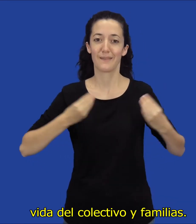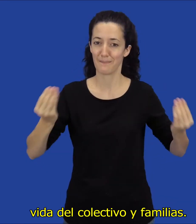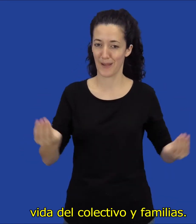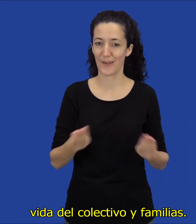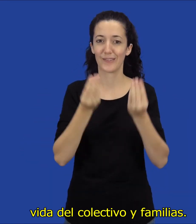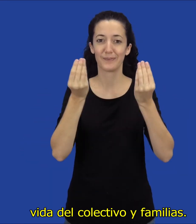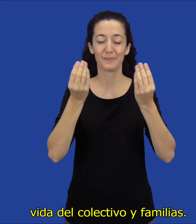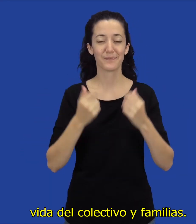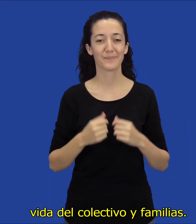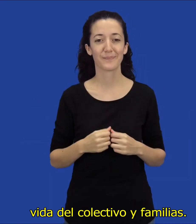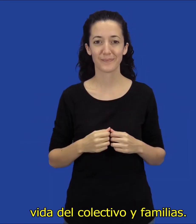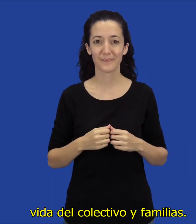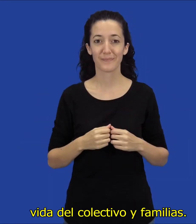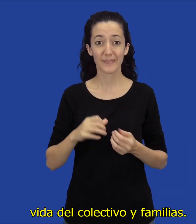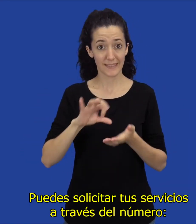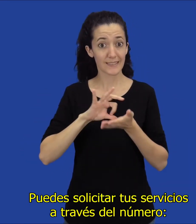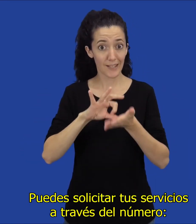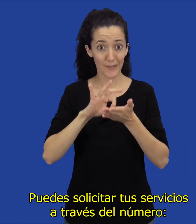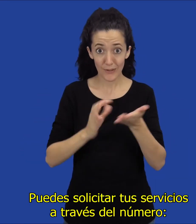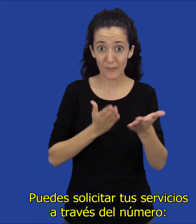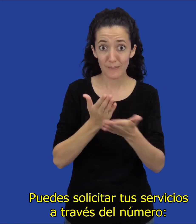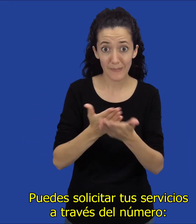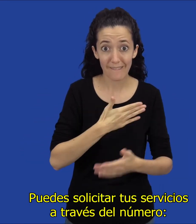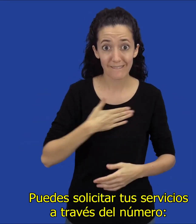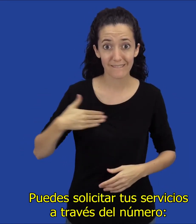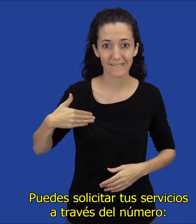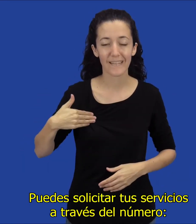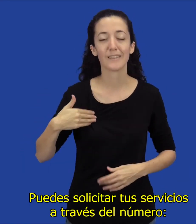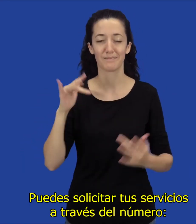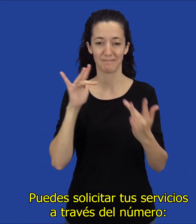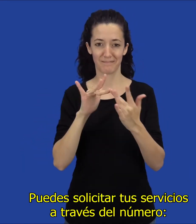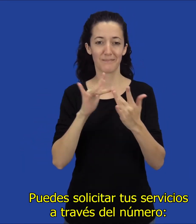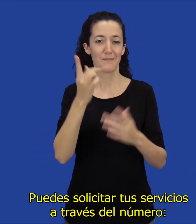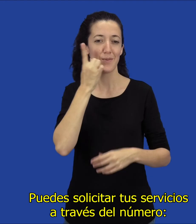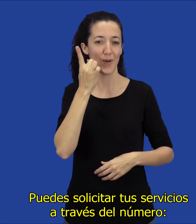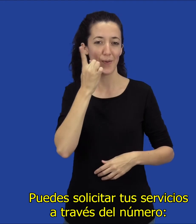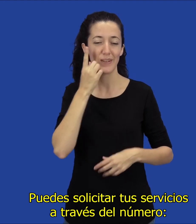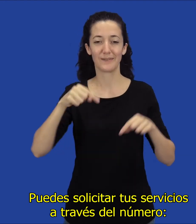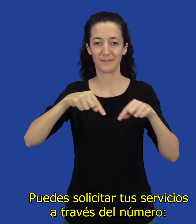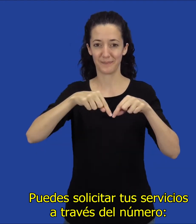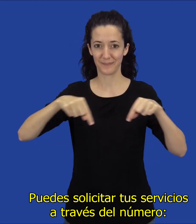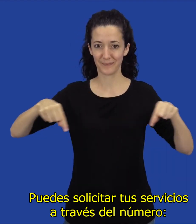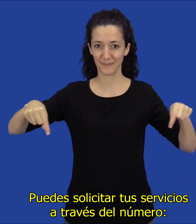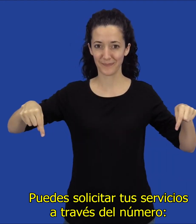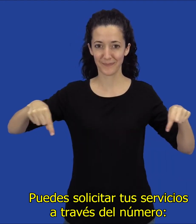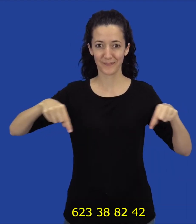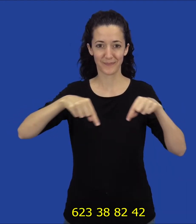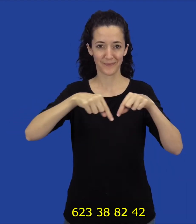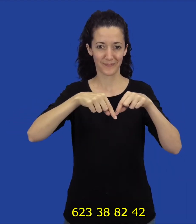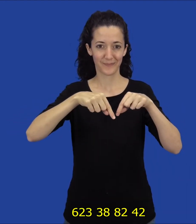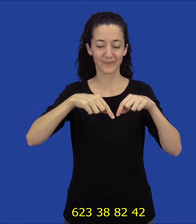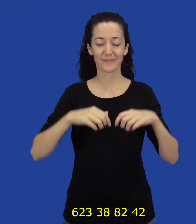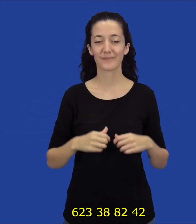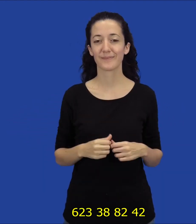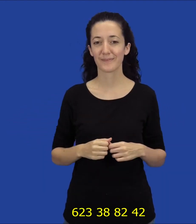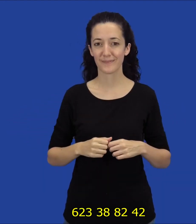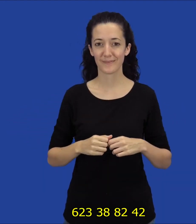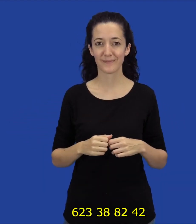de vida del colectivo y familia. Puedes solicitar tu servicio a través del número 623